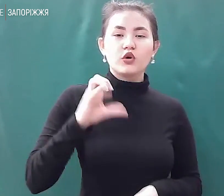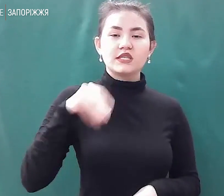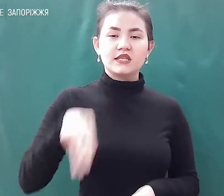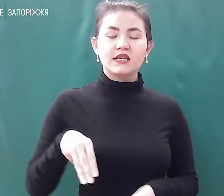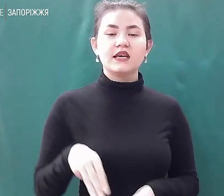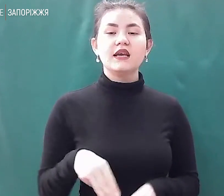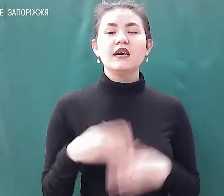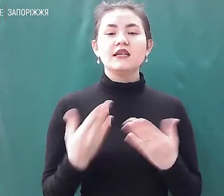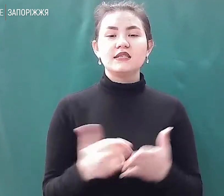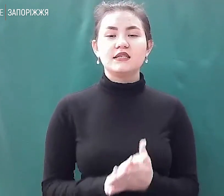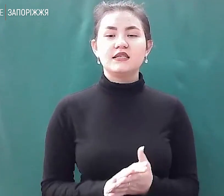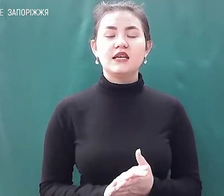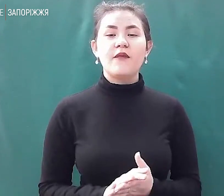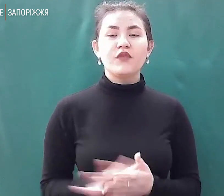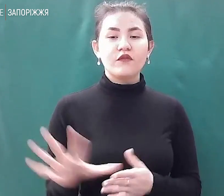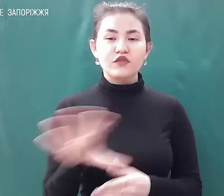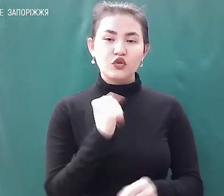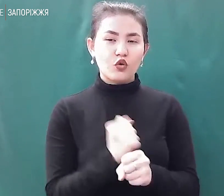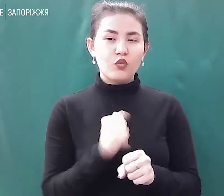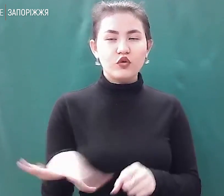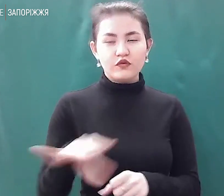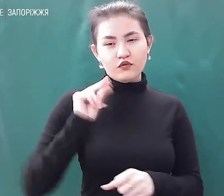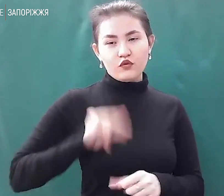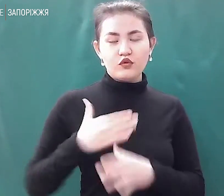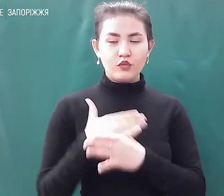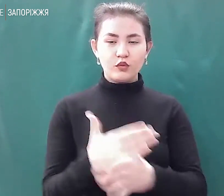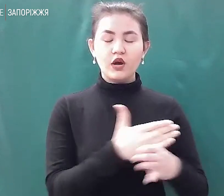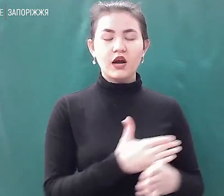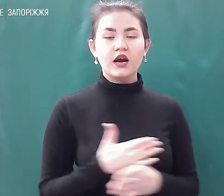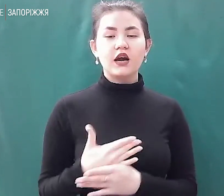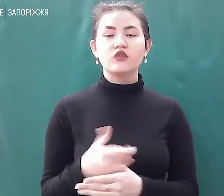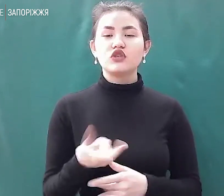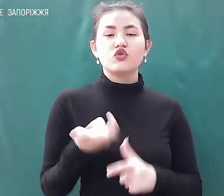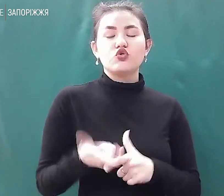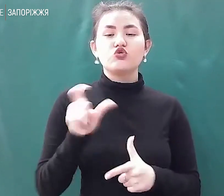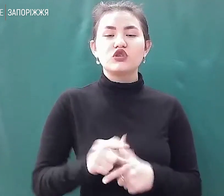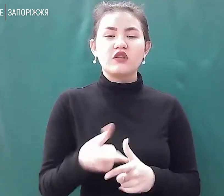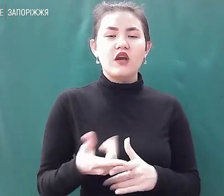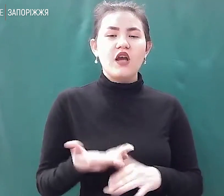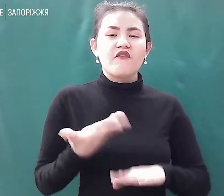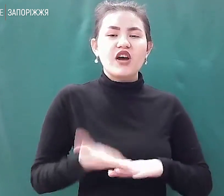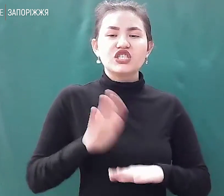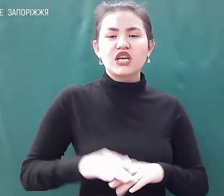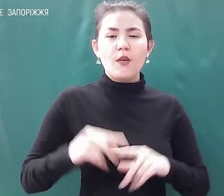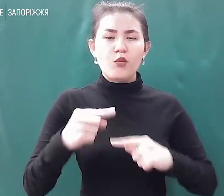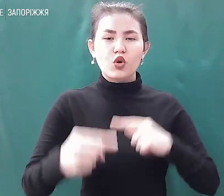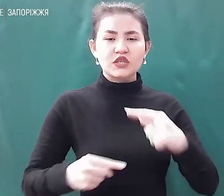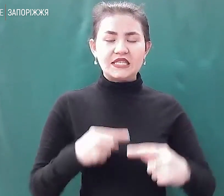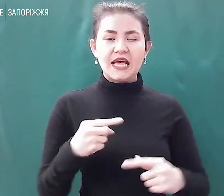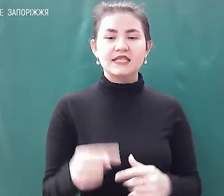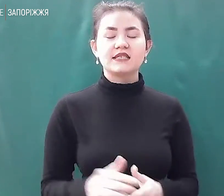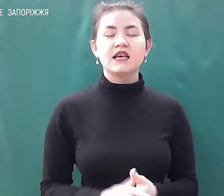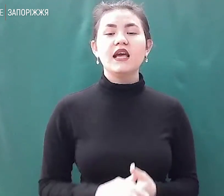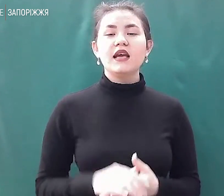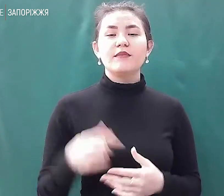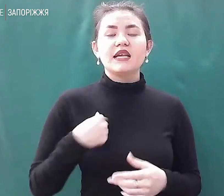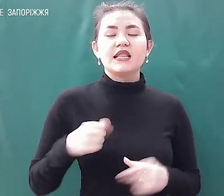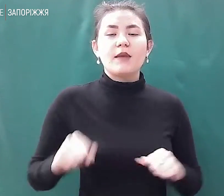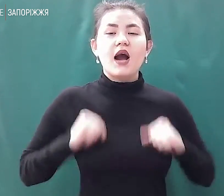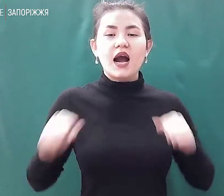вага вже наробота, але зрозуміло, що це дуже такі важкі процеси. Ми намагаємося противно нас реагувати і